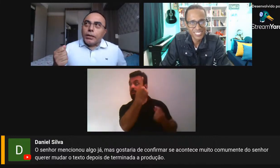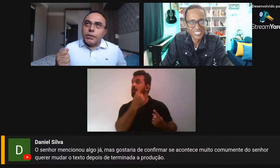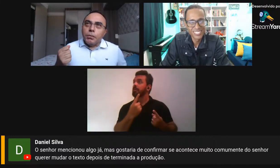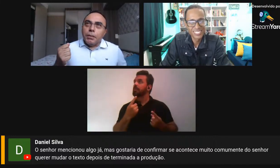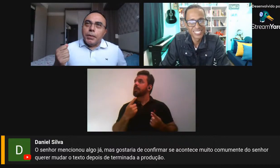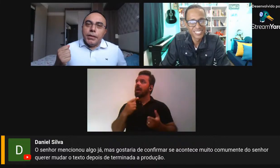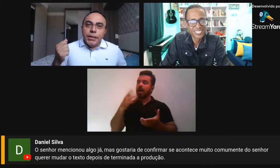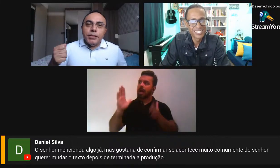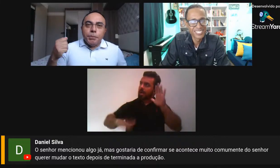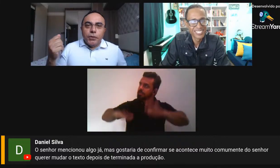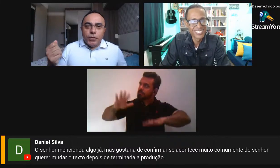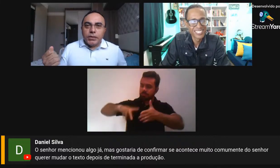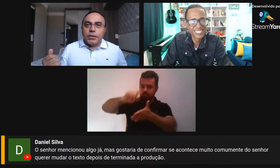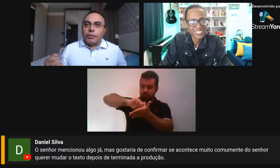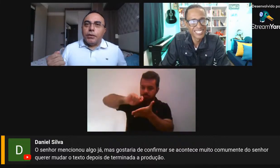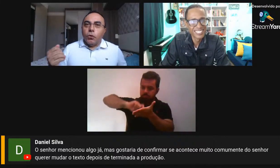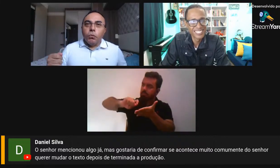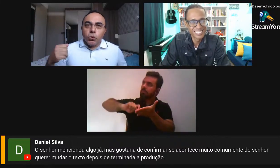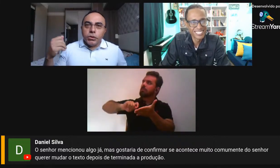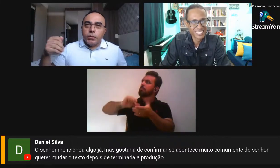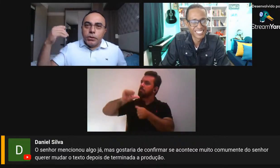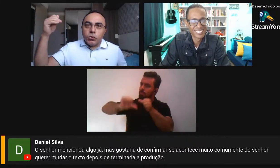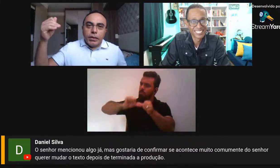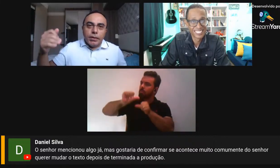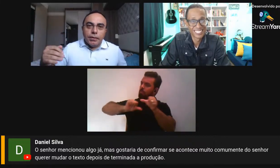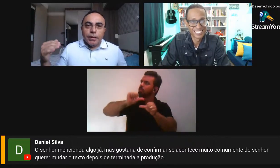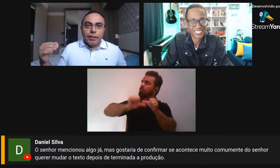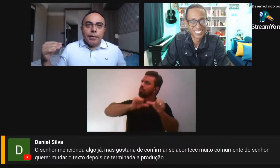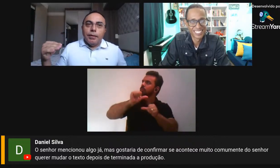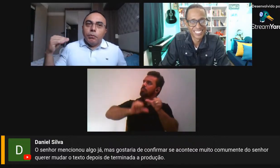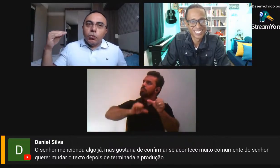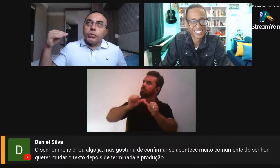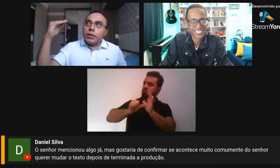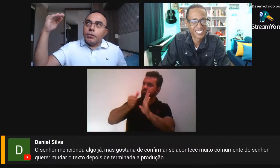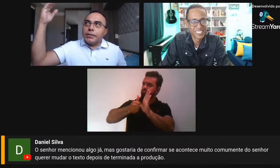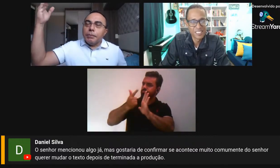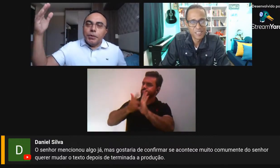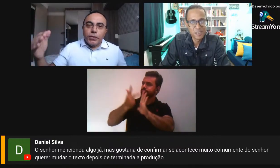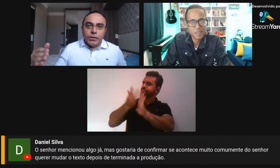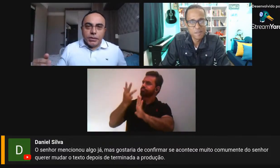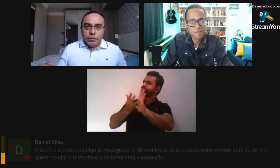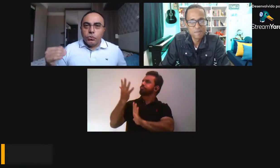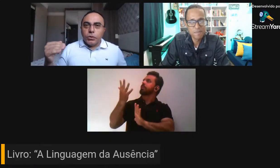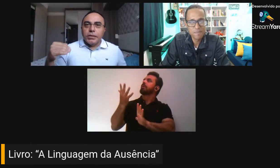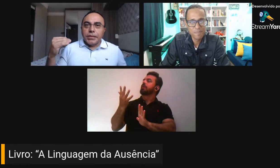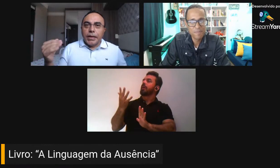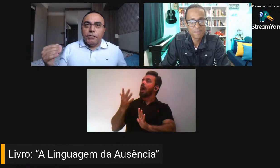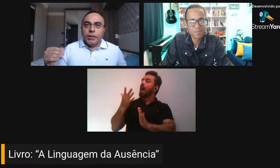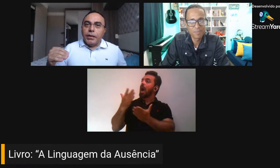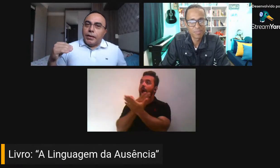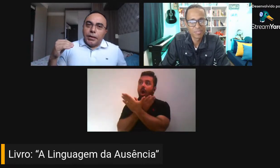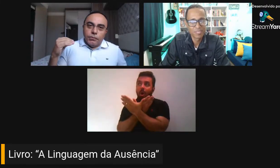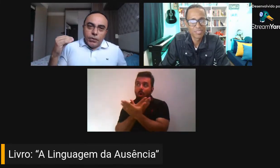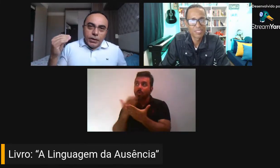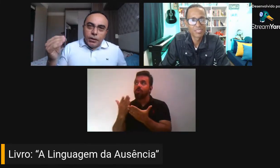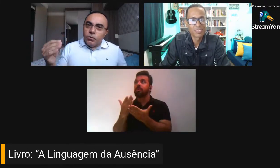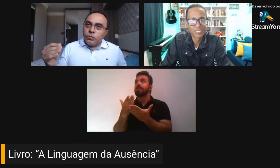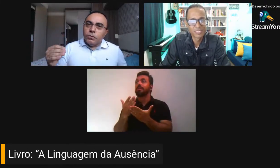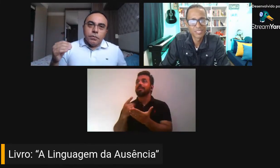quase que uma mania de perfeição, ou buscam isso aí, buscam essa perfeição no que escrevem,